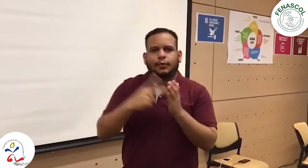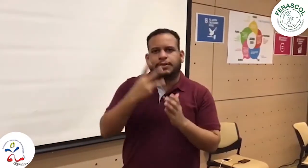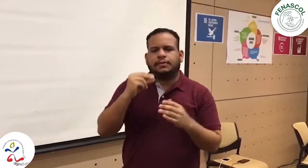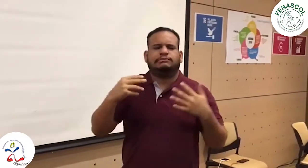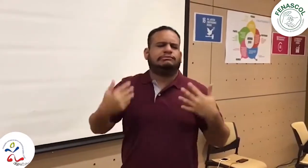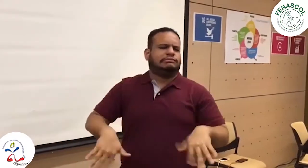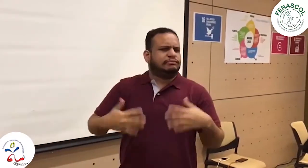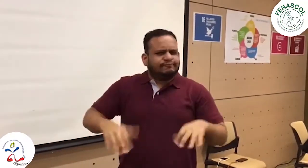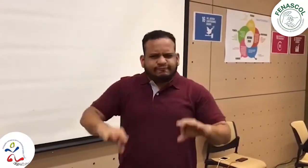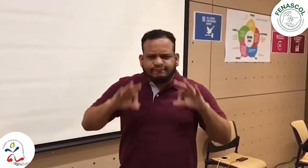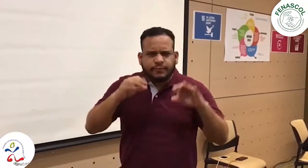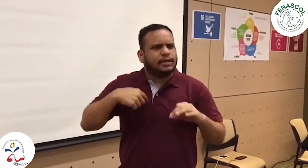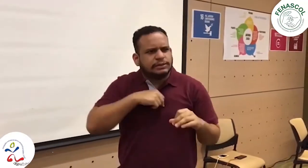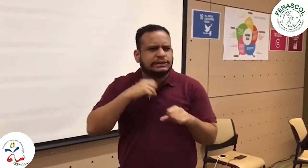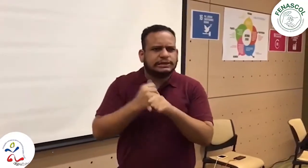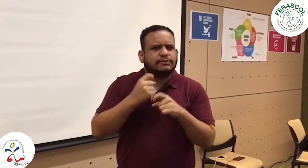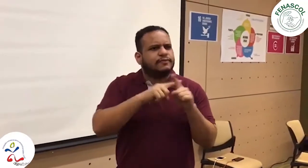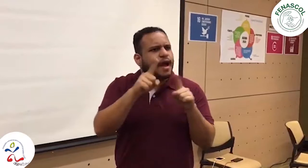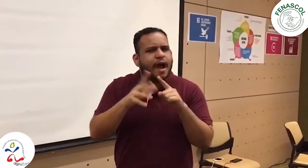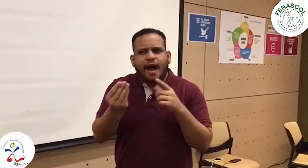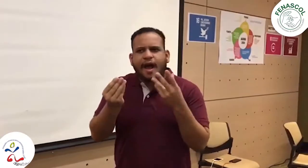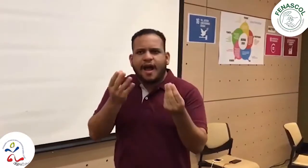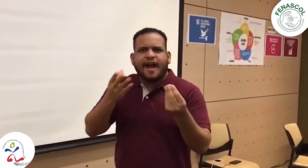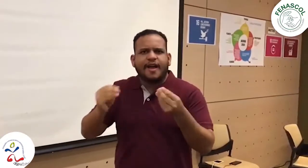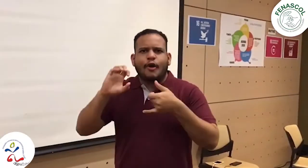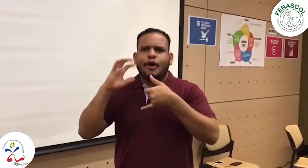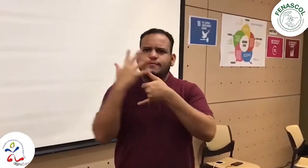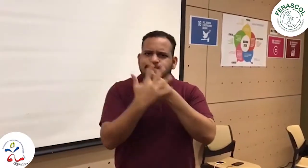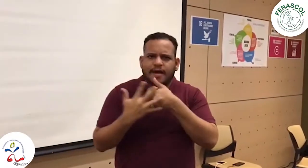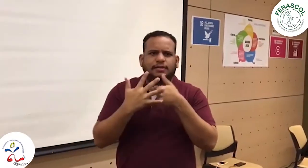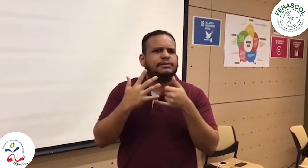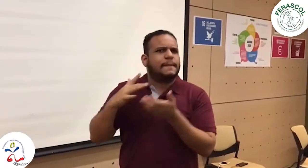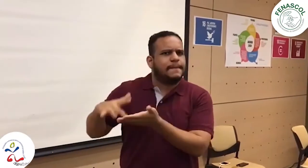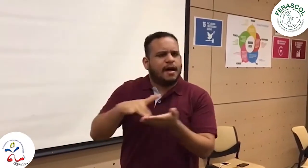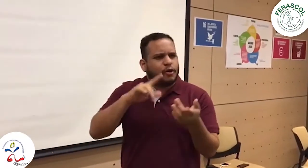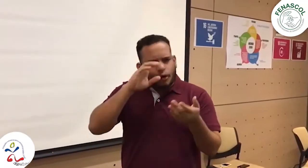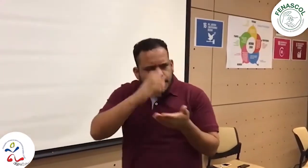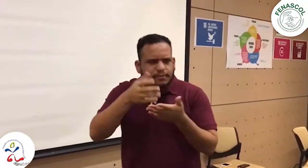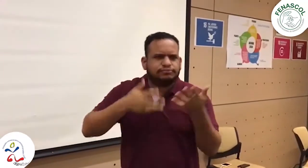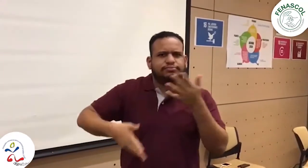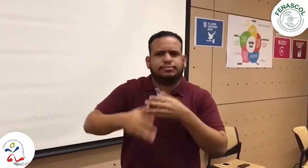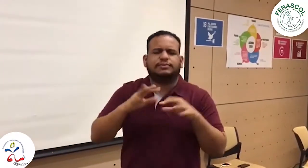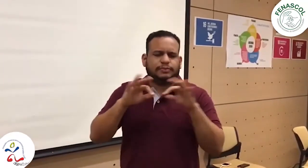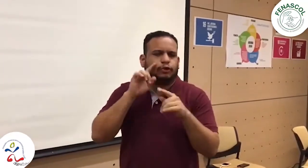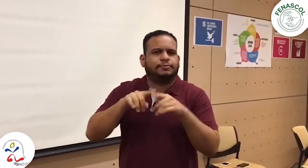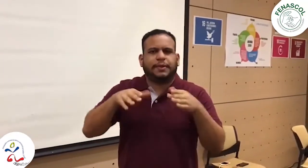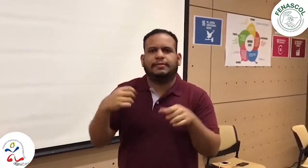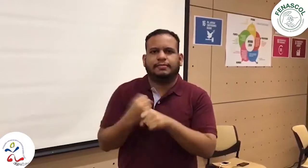se implemente y que sean Objetivos Sostenibles realmente se lleven a cabo, que se cumplan realmente en la Agenda 2030 y